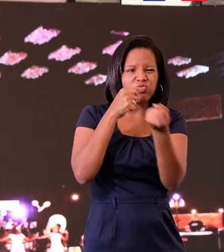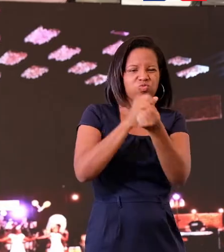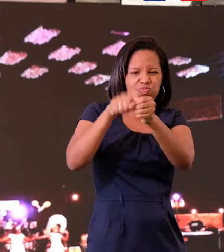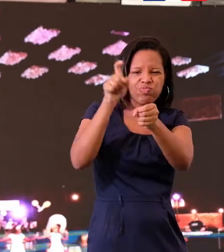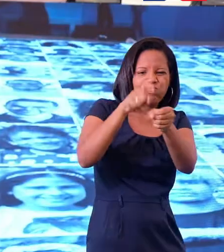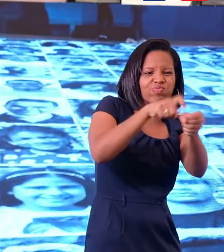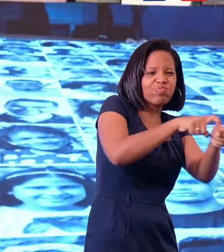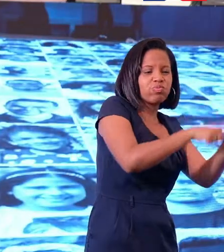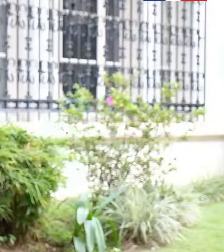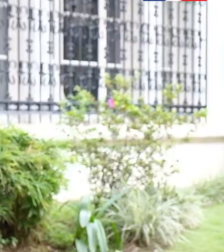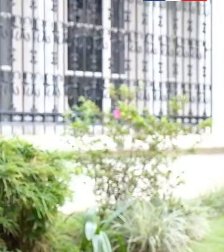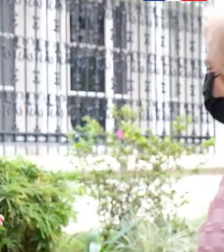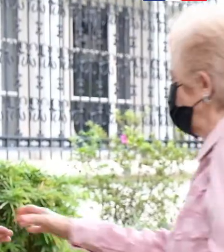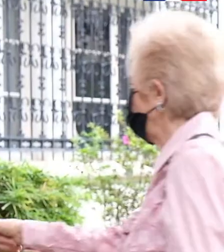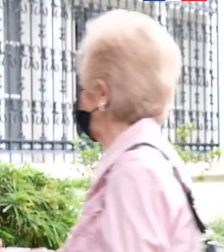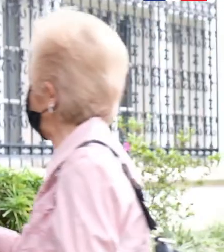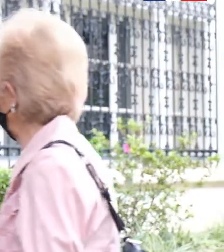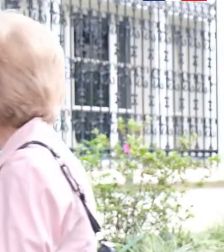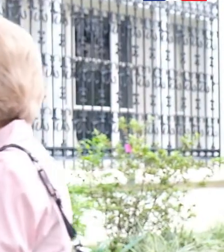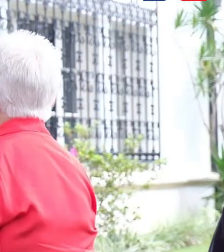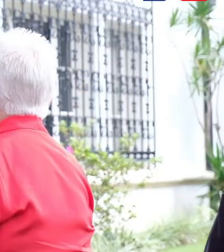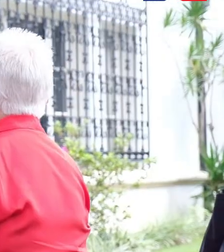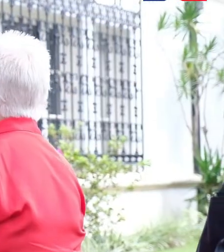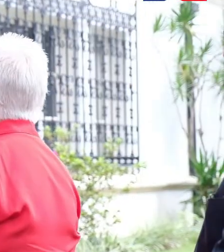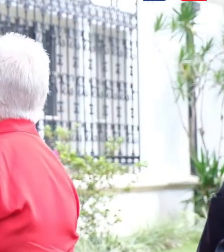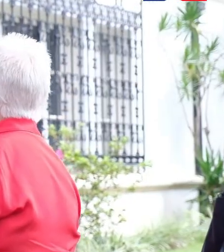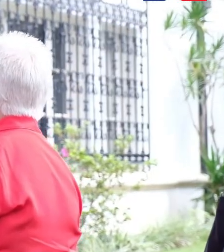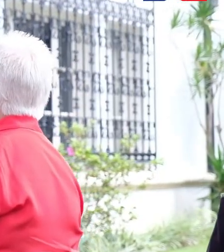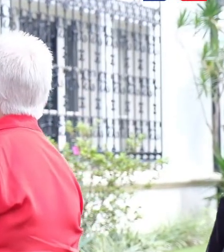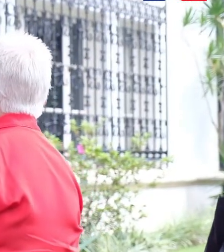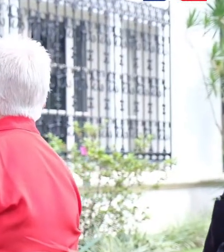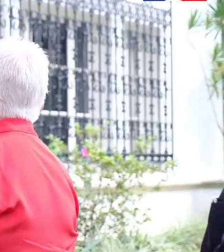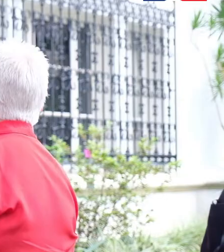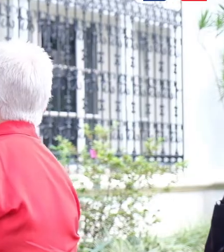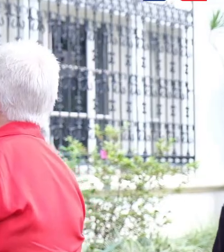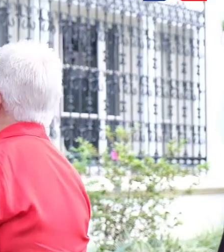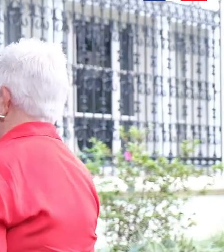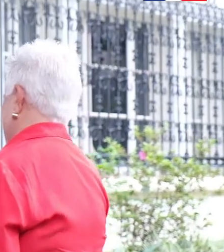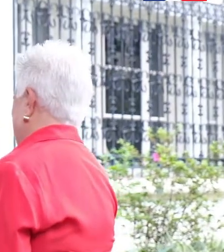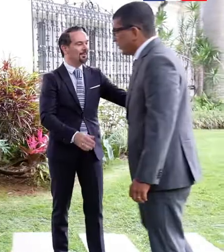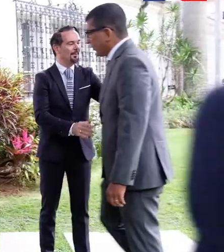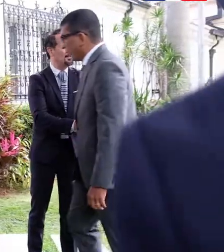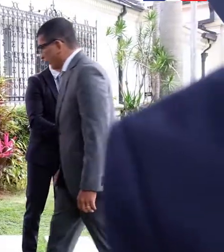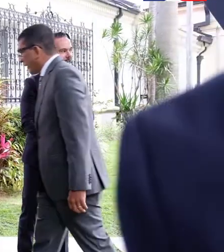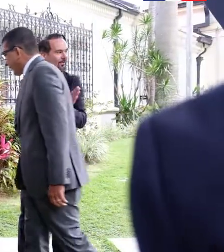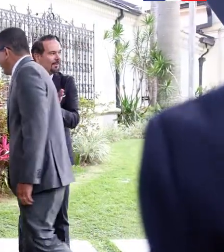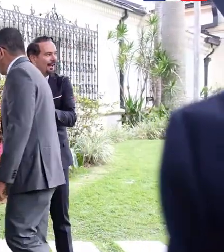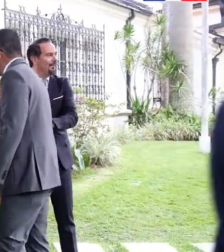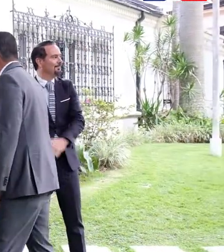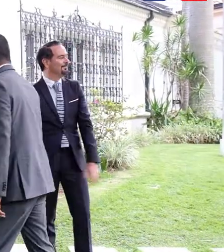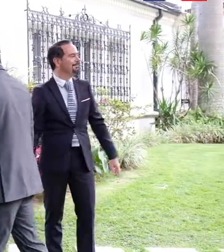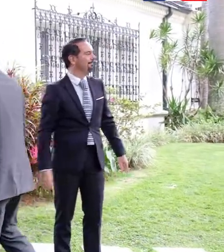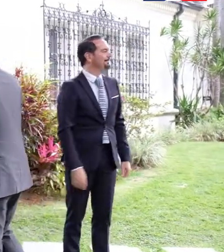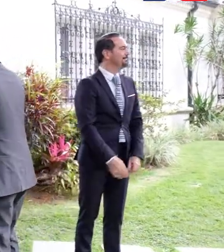al igual que a los de la Alianza Francesa o del Colegio Francia, con los cuales trabajamos siempre de la mano. Sabemos lo